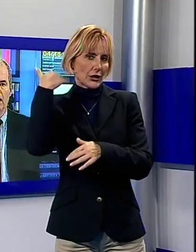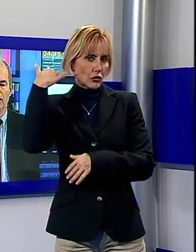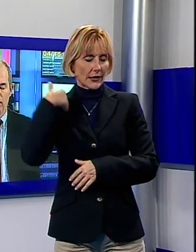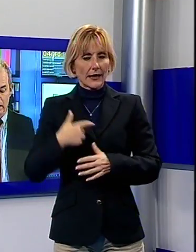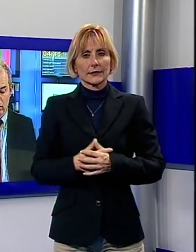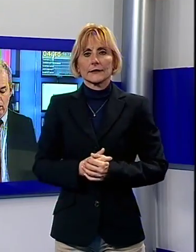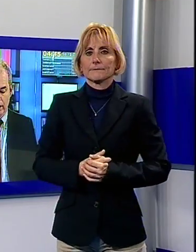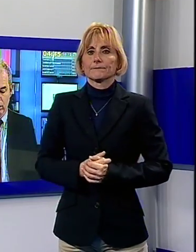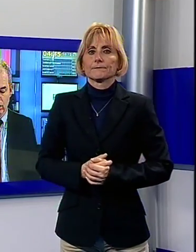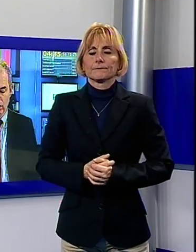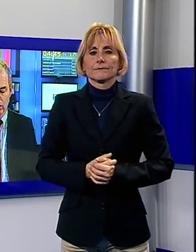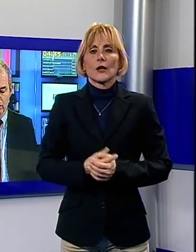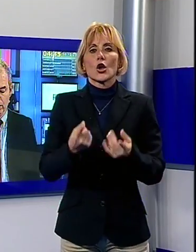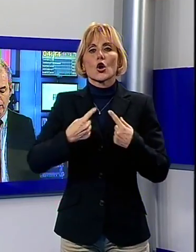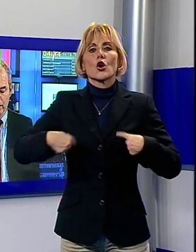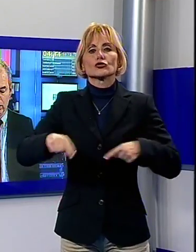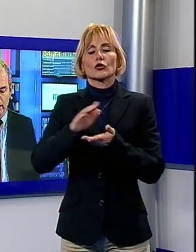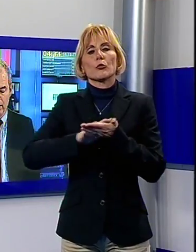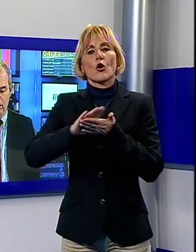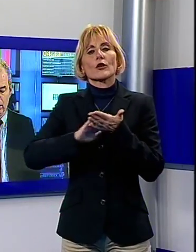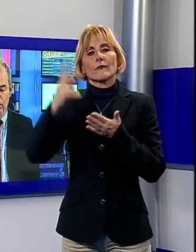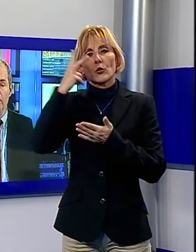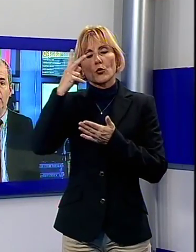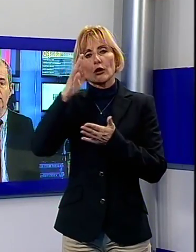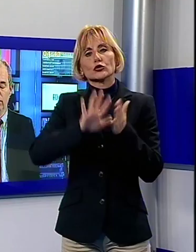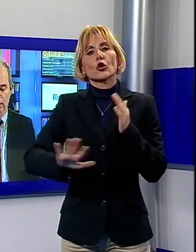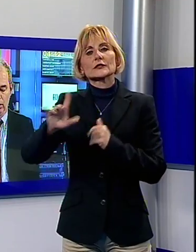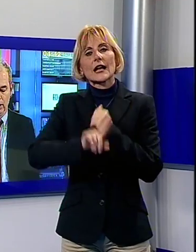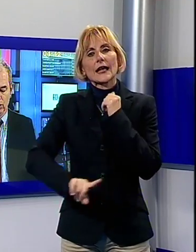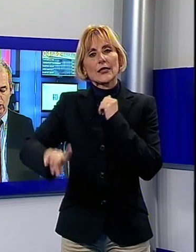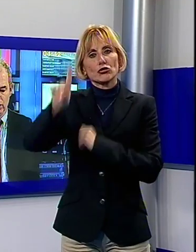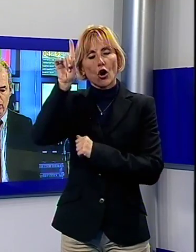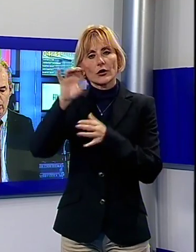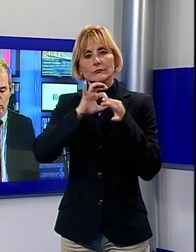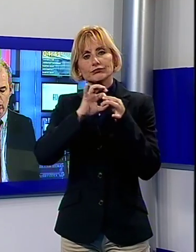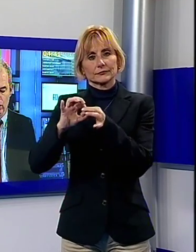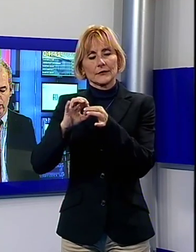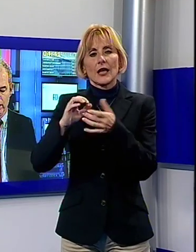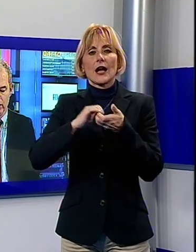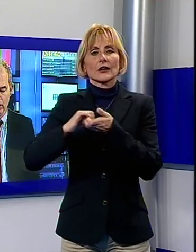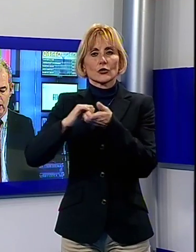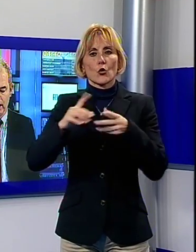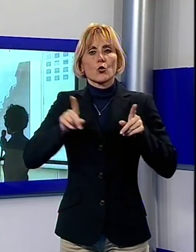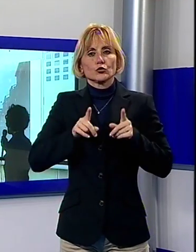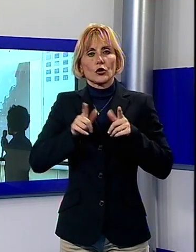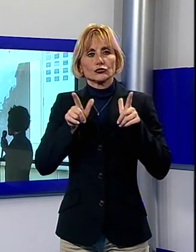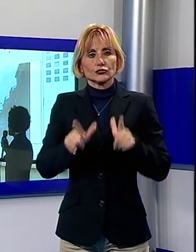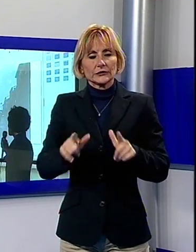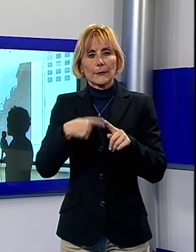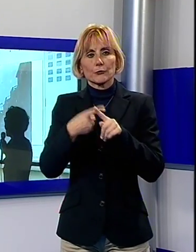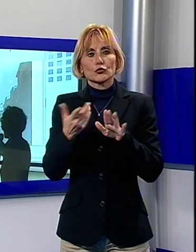Di nuovo a Lucca il Consorzio di Bonifica Toscana Nord, in collaborazione con l'Associazione Custodi della Città e la